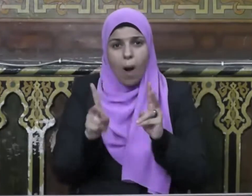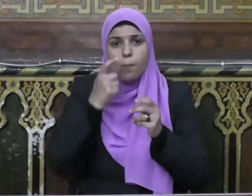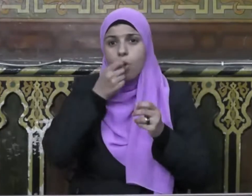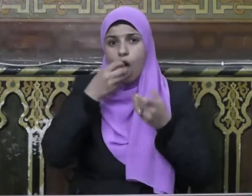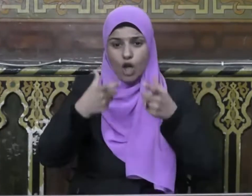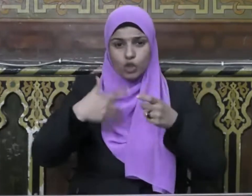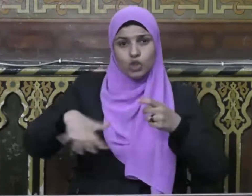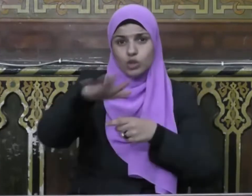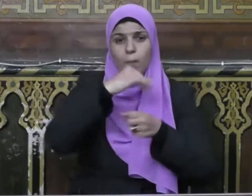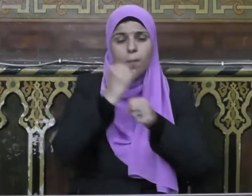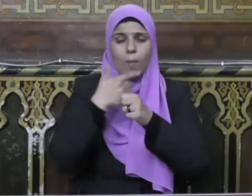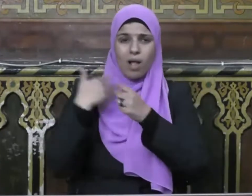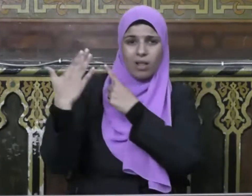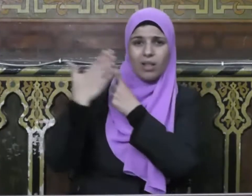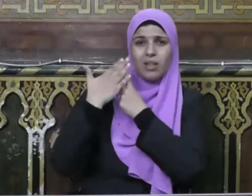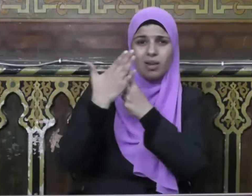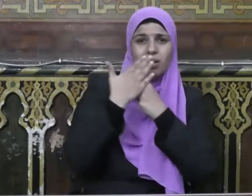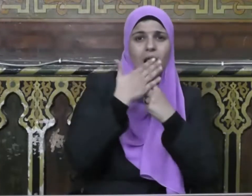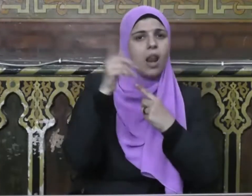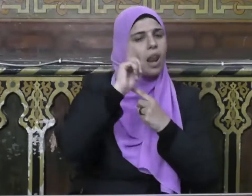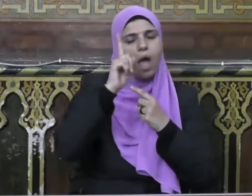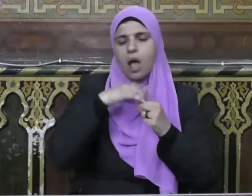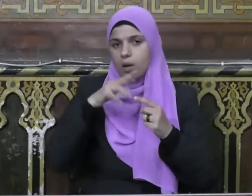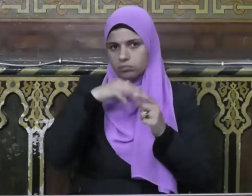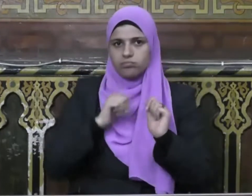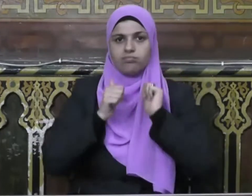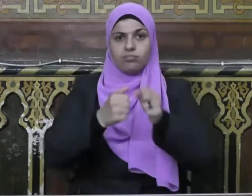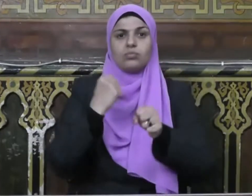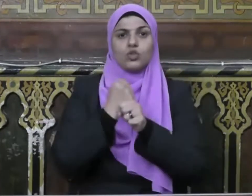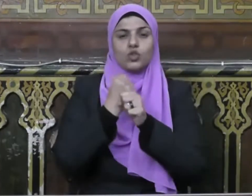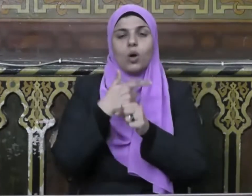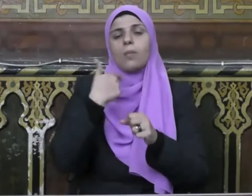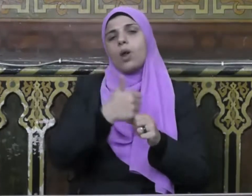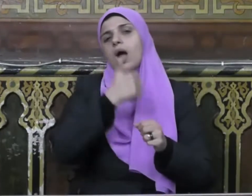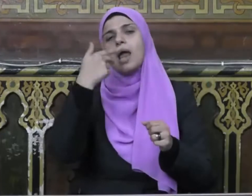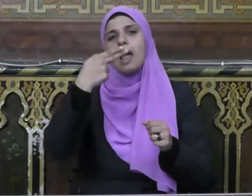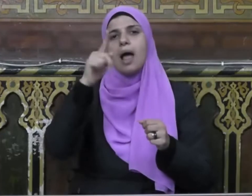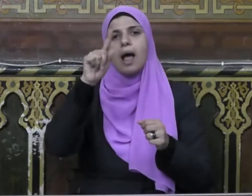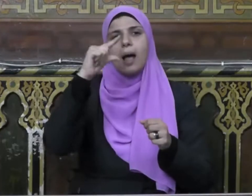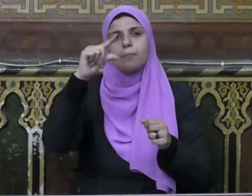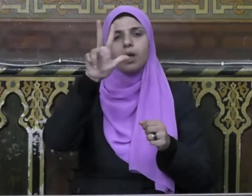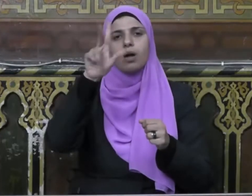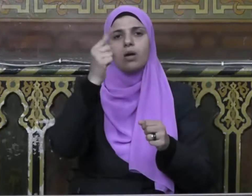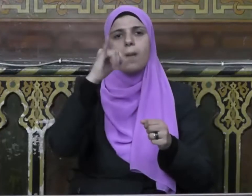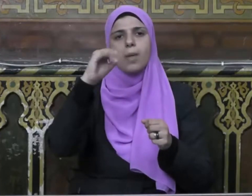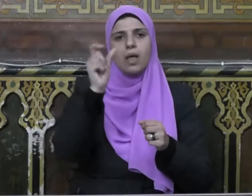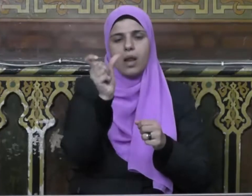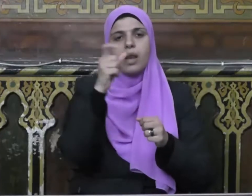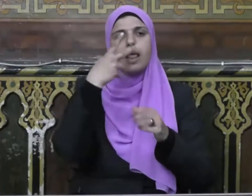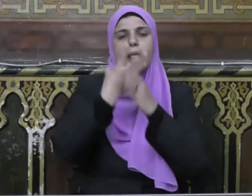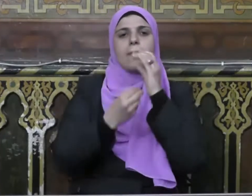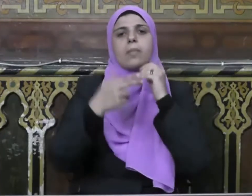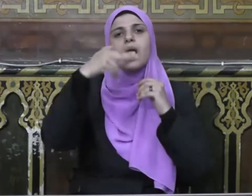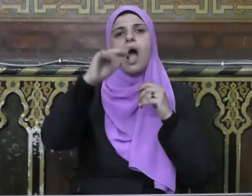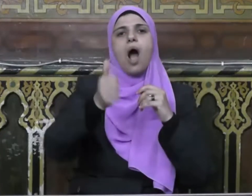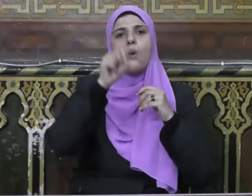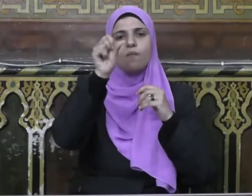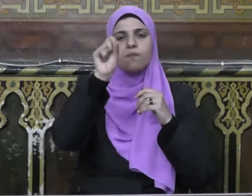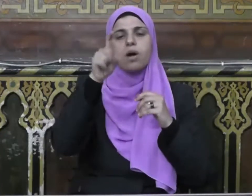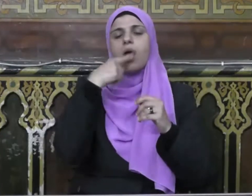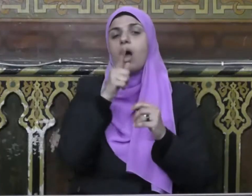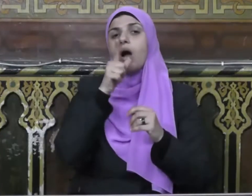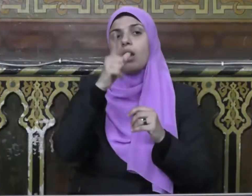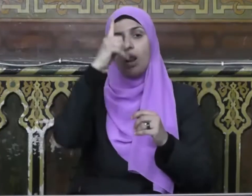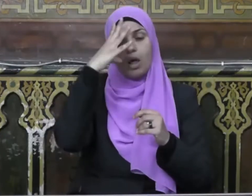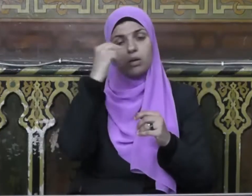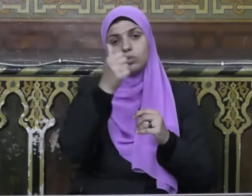يقبلوا العيش على العون المادي من إخوتهم الأنصار فعن عبد الرحمن بن عوف رضي الله تعالى